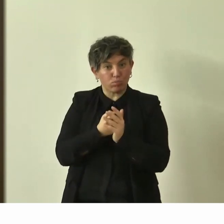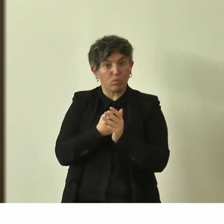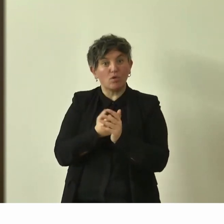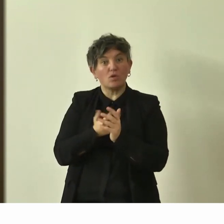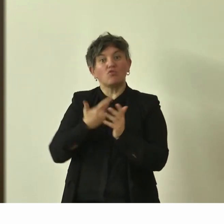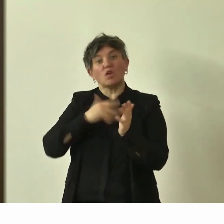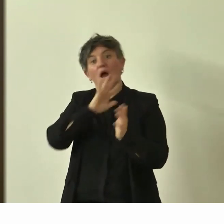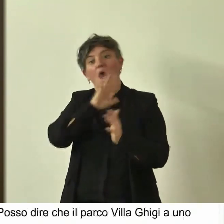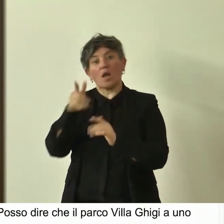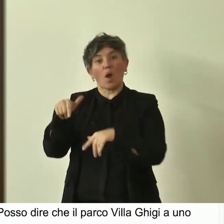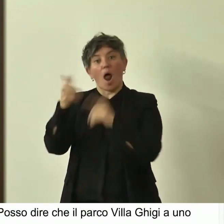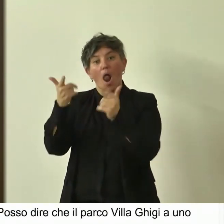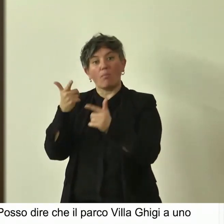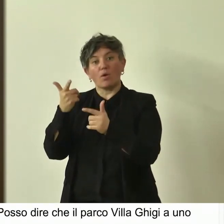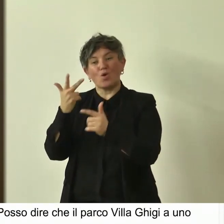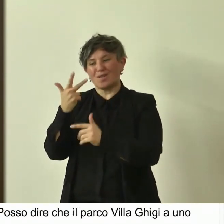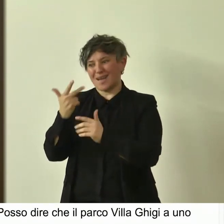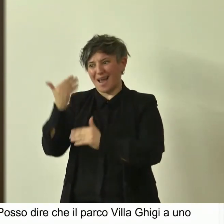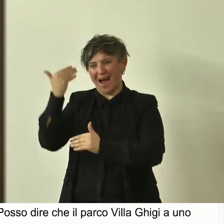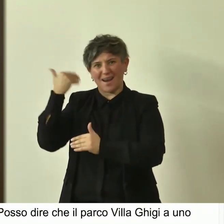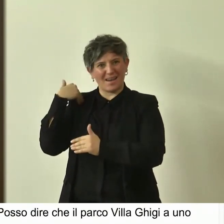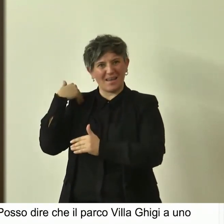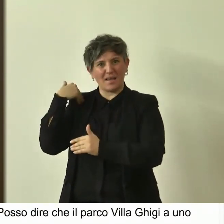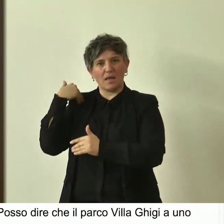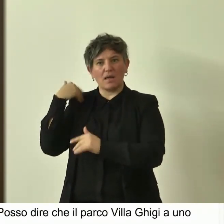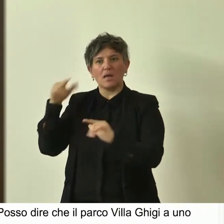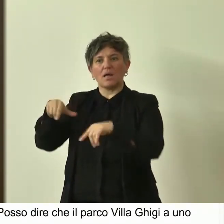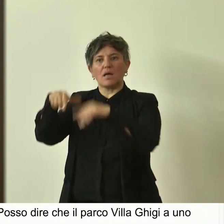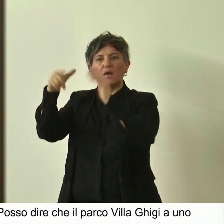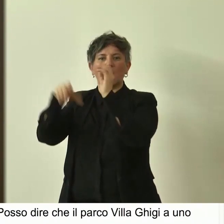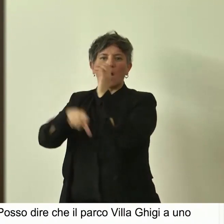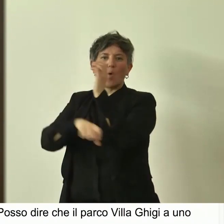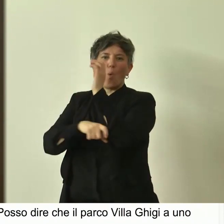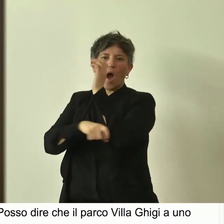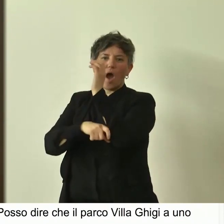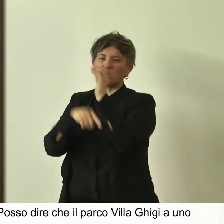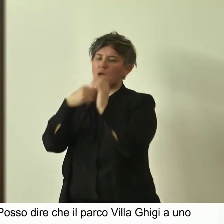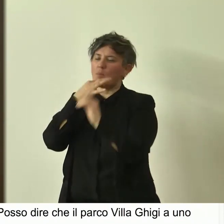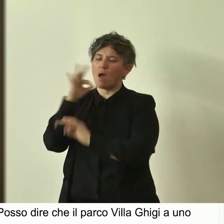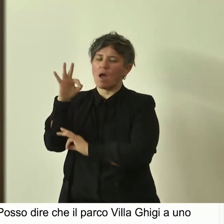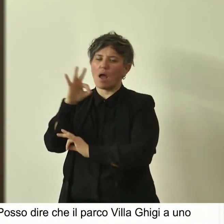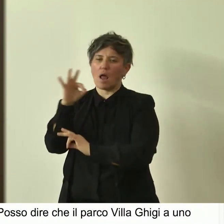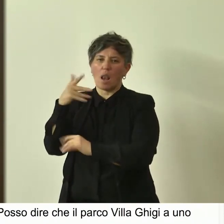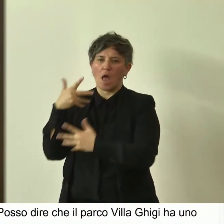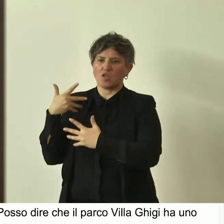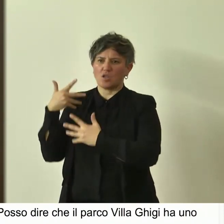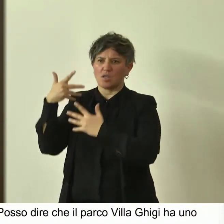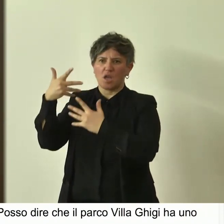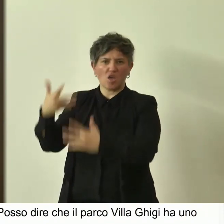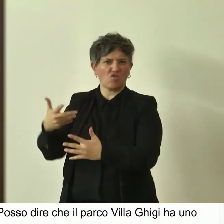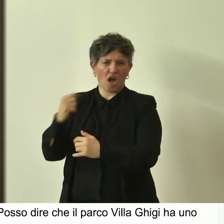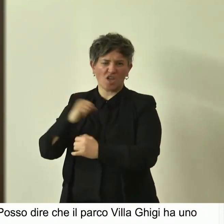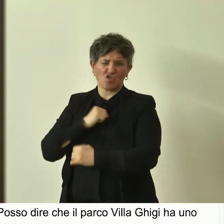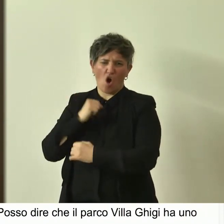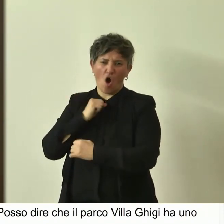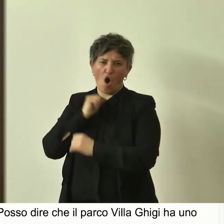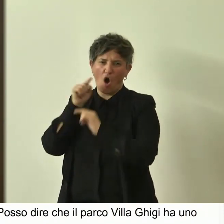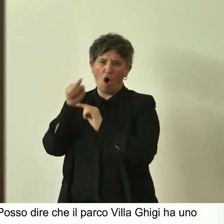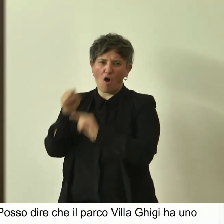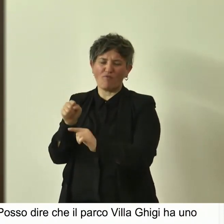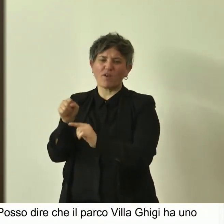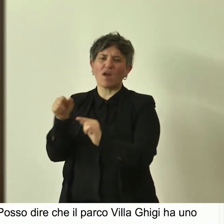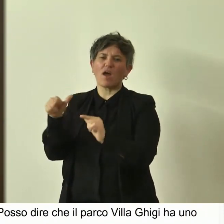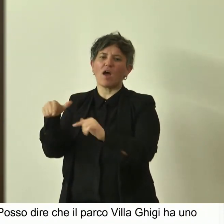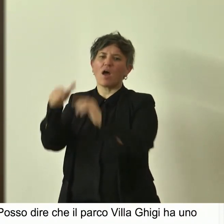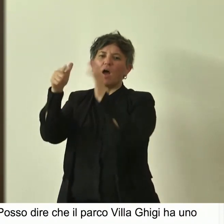tre anni fa è morta la quercia più bella del parco, dopo una decina d'anni di sofferenza. Per noi è stato un